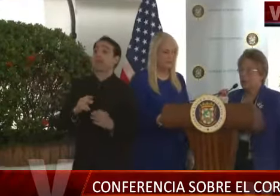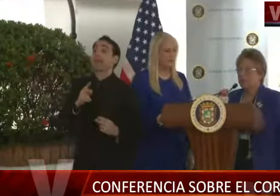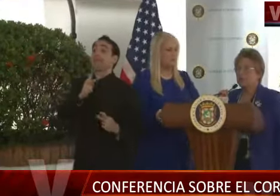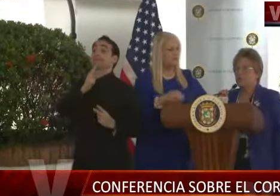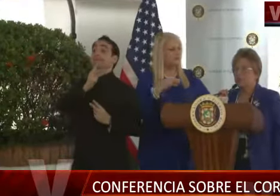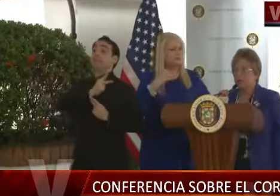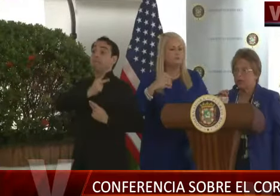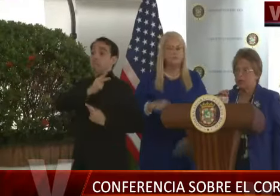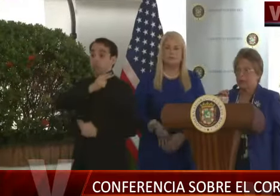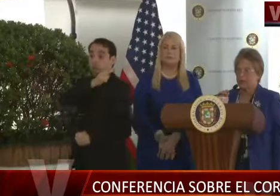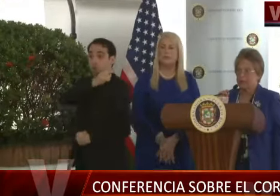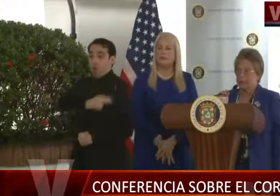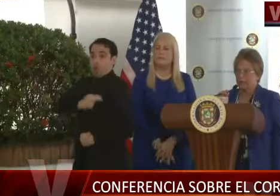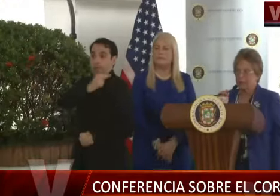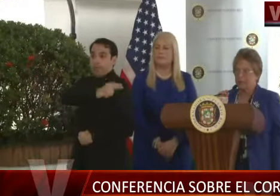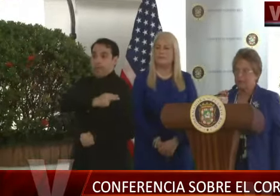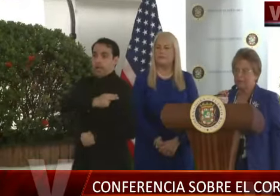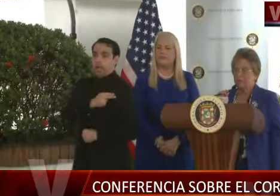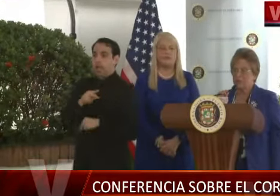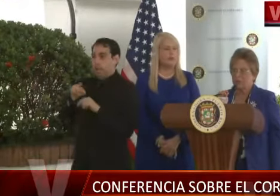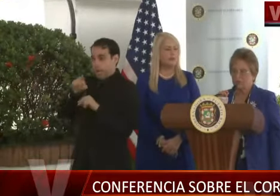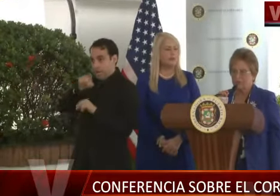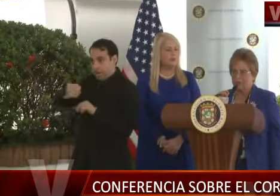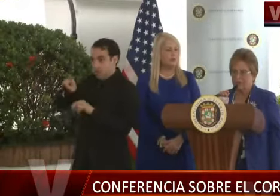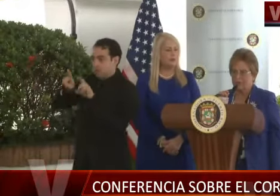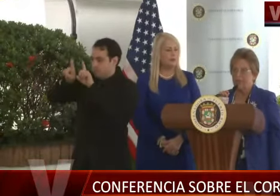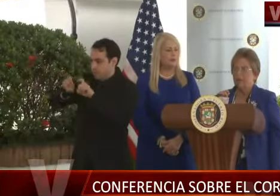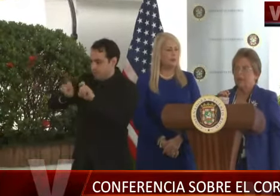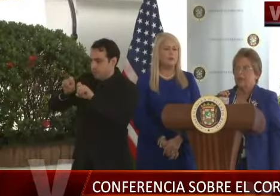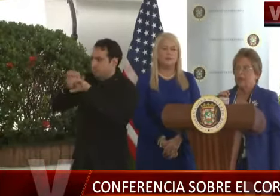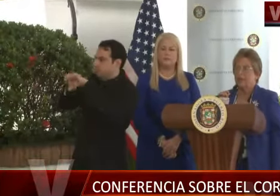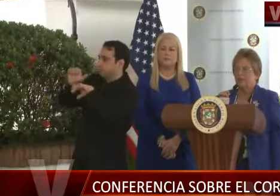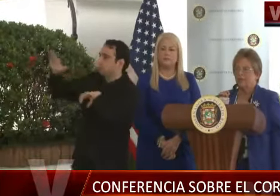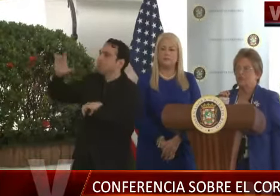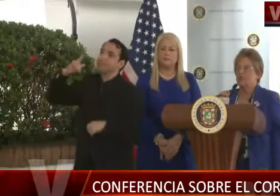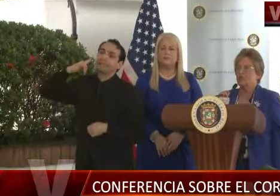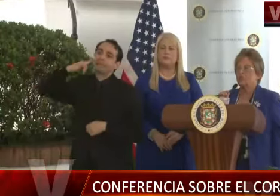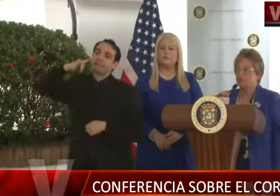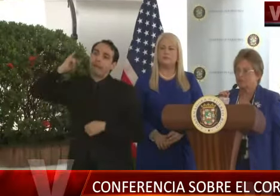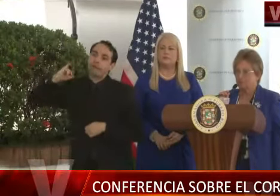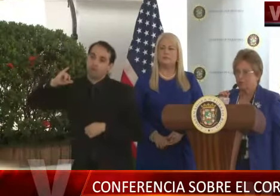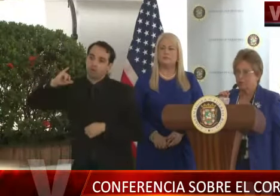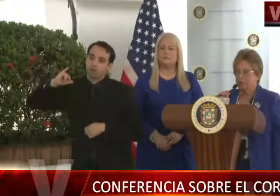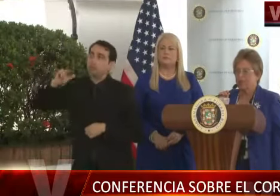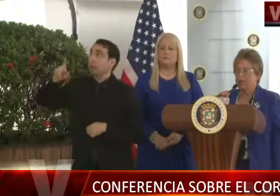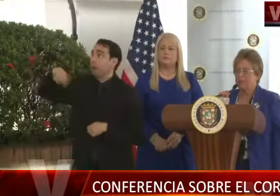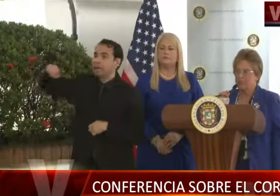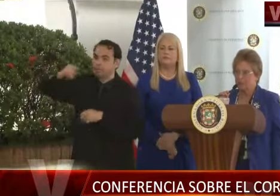Veteranos toma sus muestras y las envía a California a procesar. No,